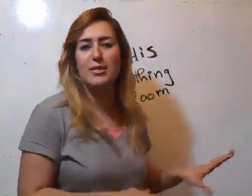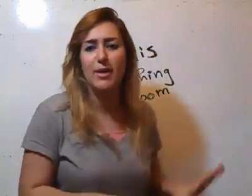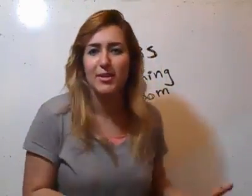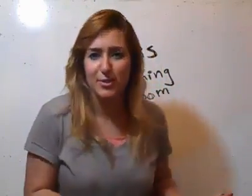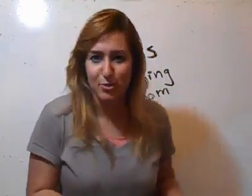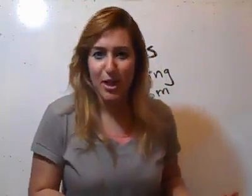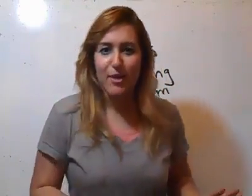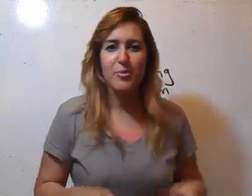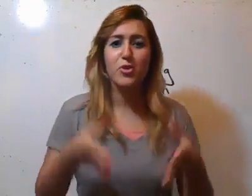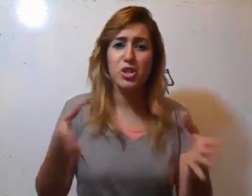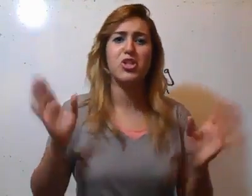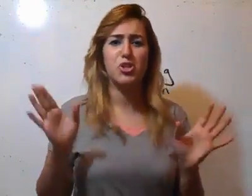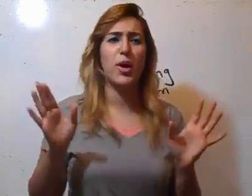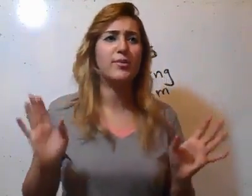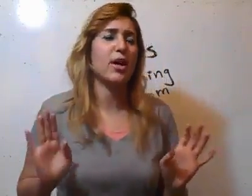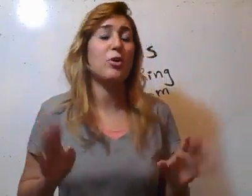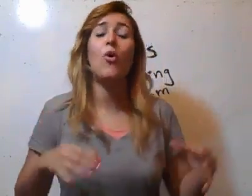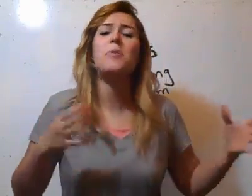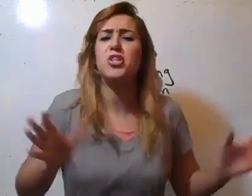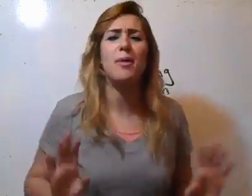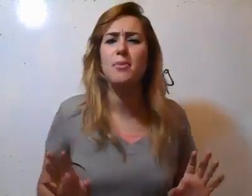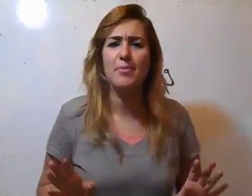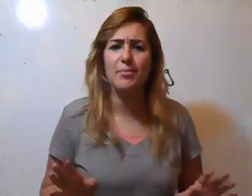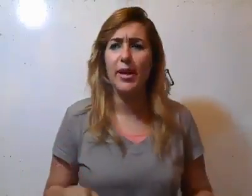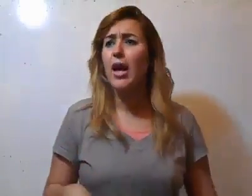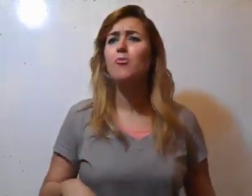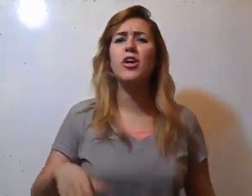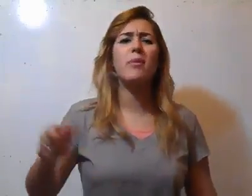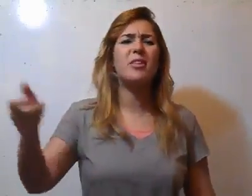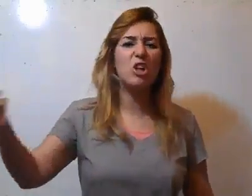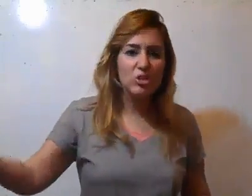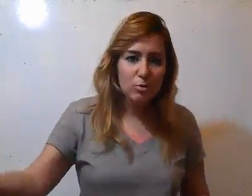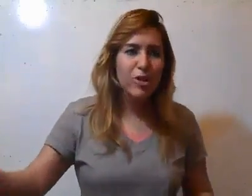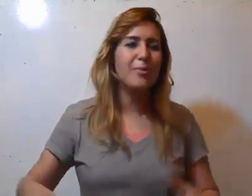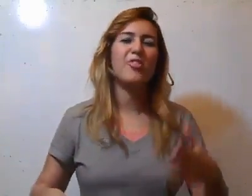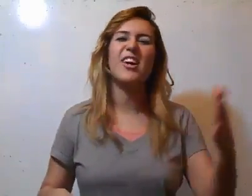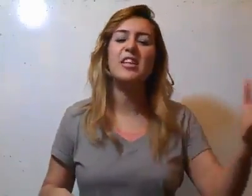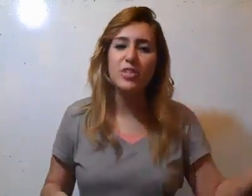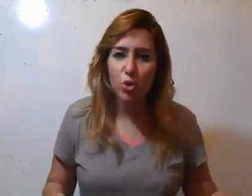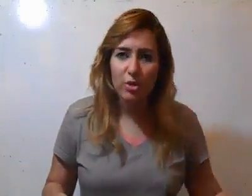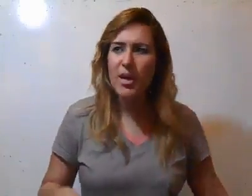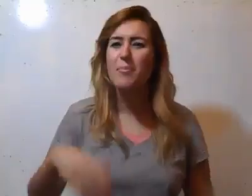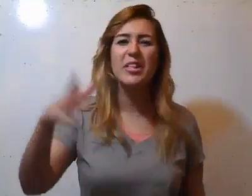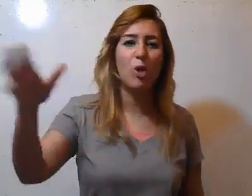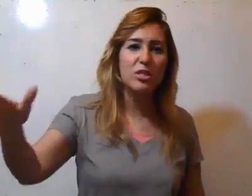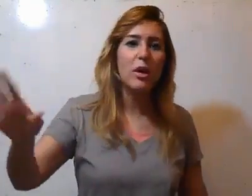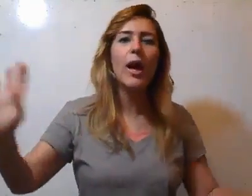اسمه nothing room. ما بيخش يشحن شوية. طيب لقى هو بيشحن بقى بيعمل ايه? ممكن يبقى بيستطى. ممكن يبقى بتفرج على تليزيون. بيقى على بيكس بوكس. انا